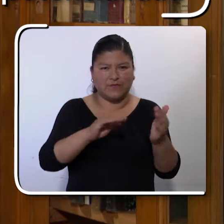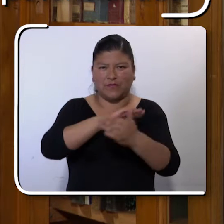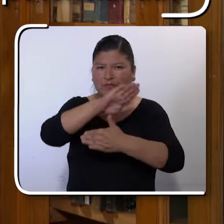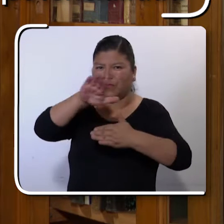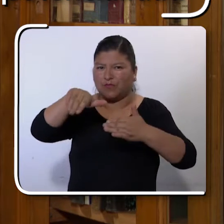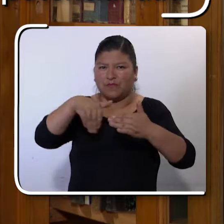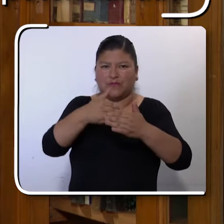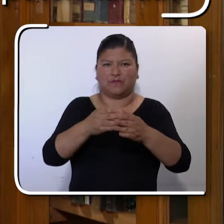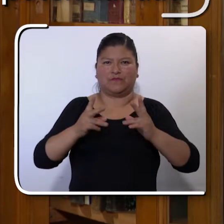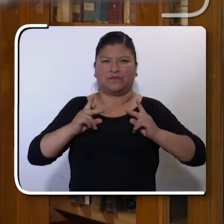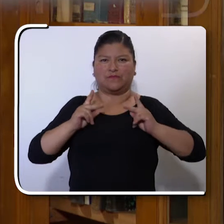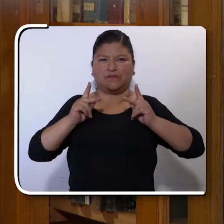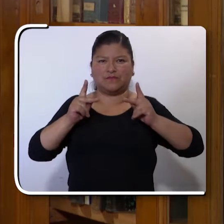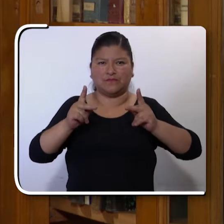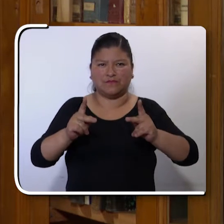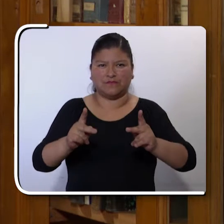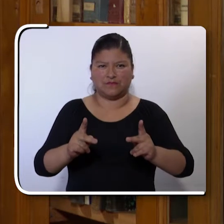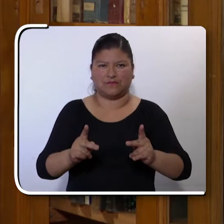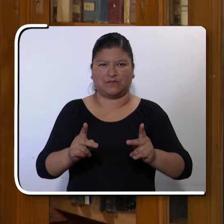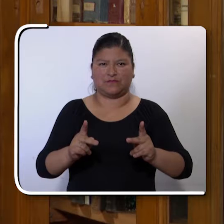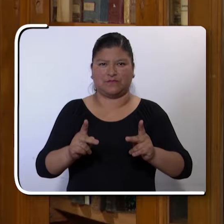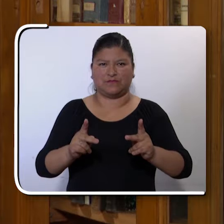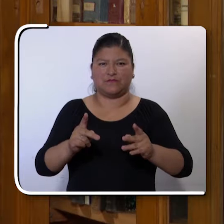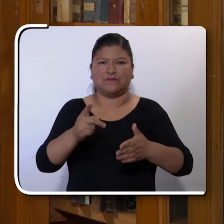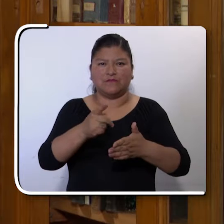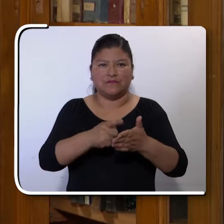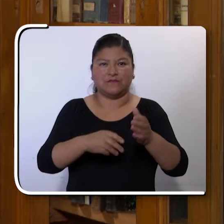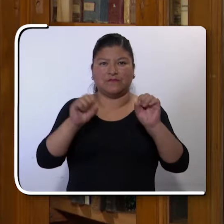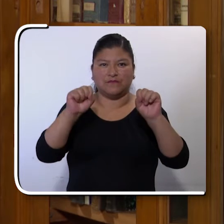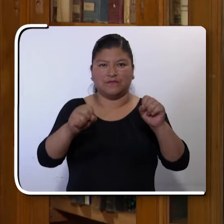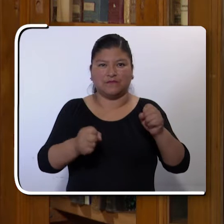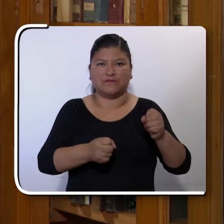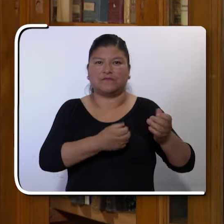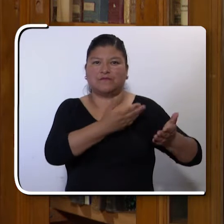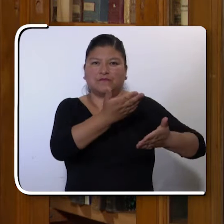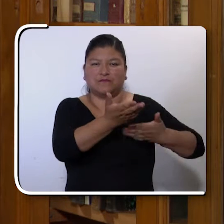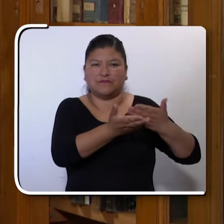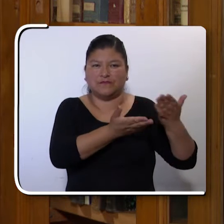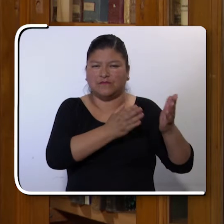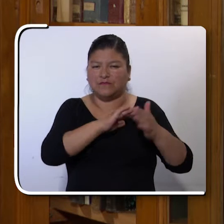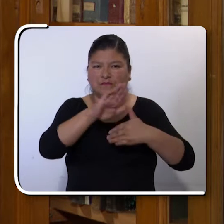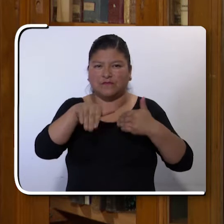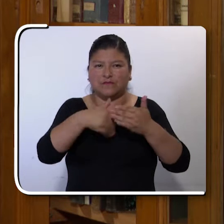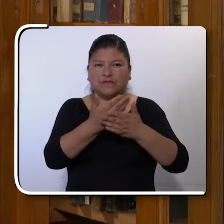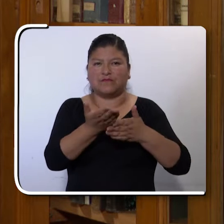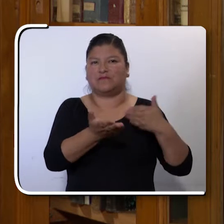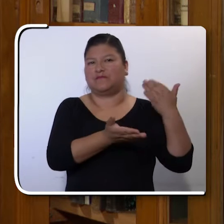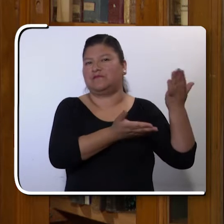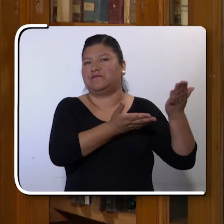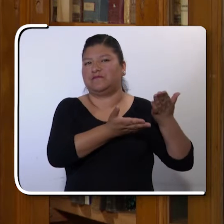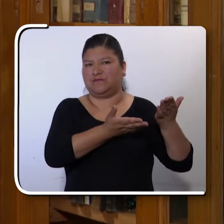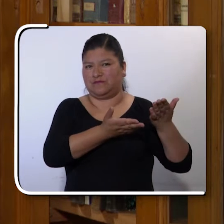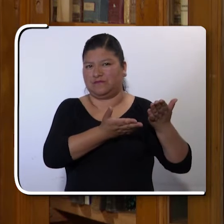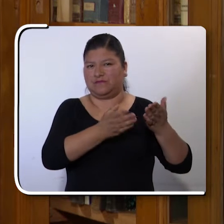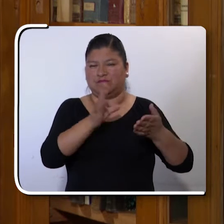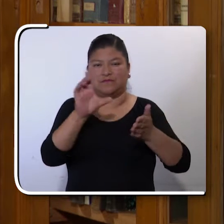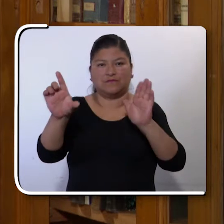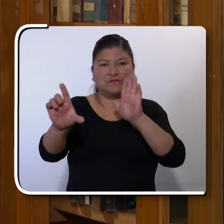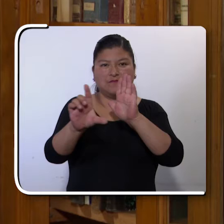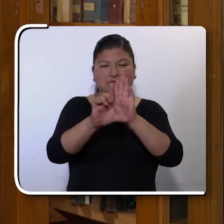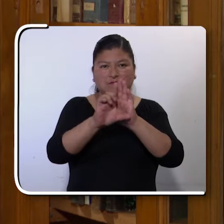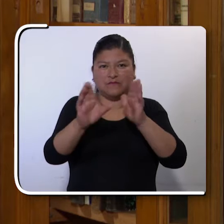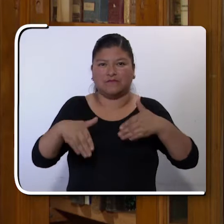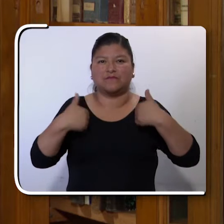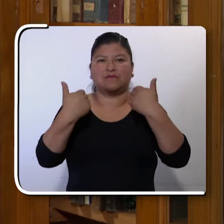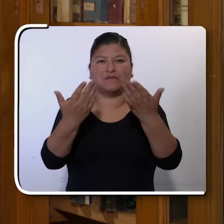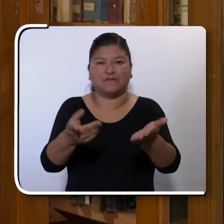en toda su potencialidad, en el que podamos atender en los servicios que se corresponden. Entonces la ley lo que hace es